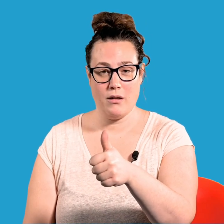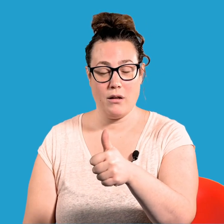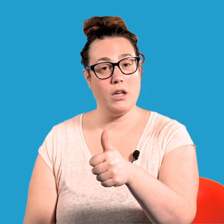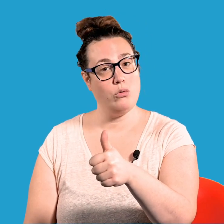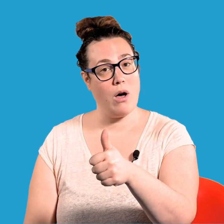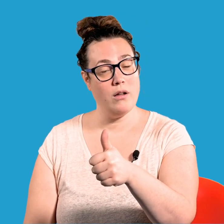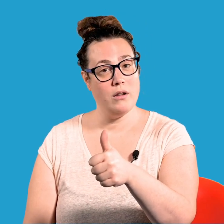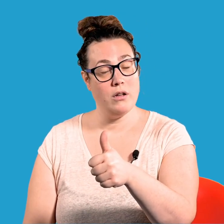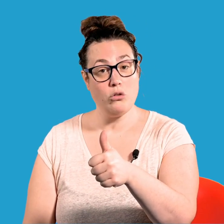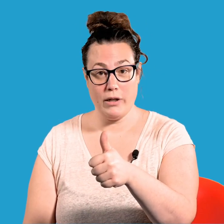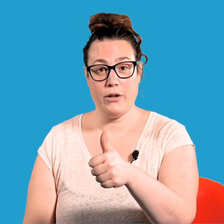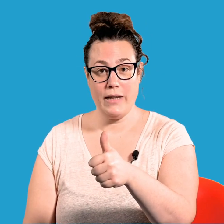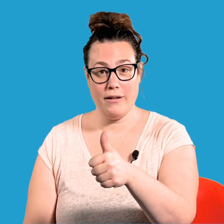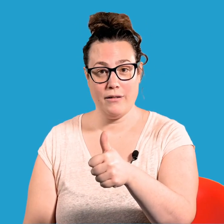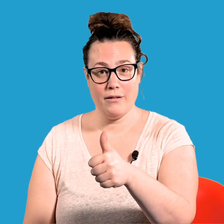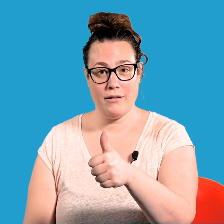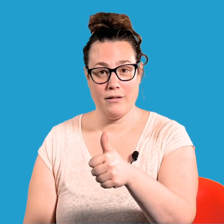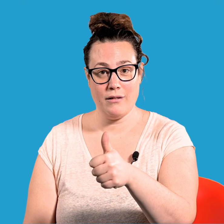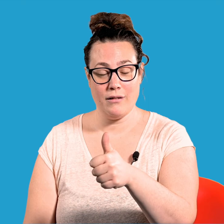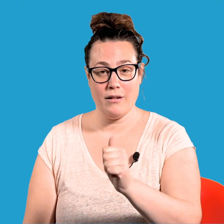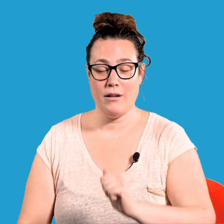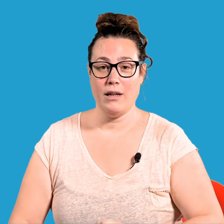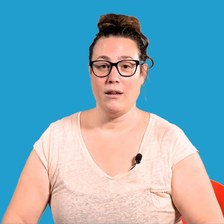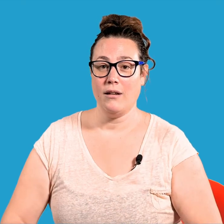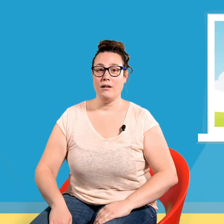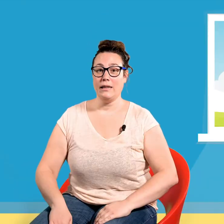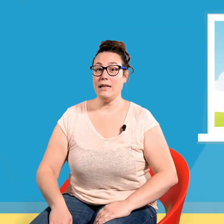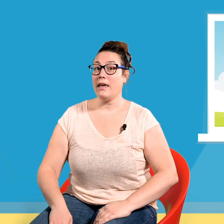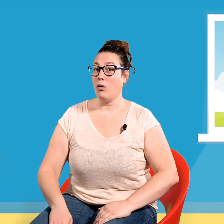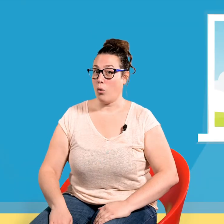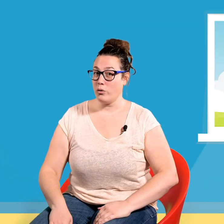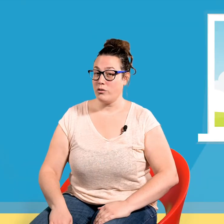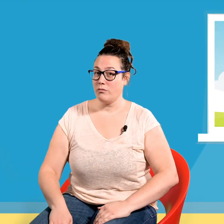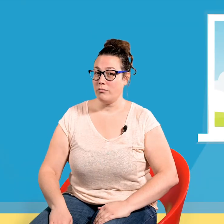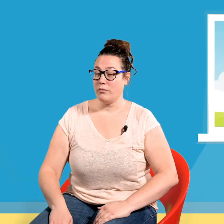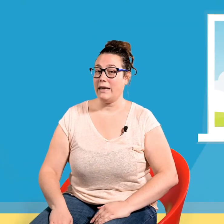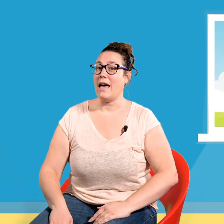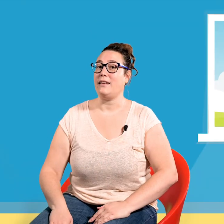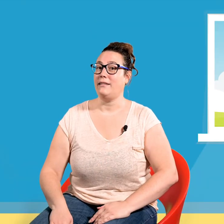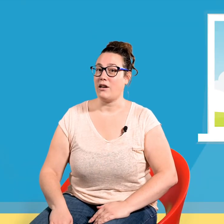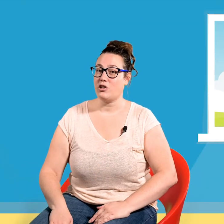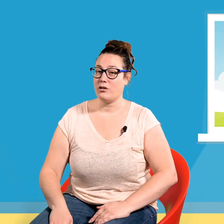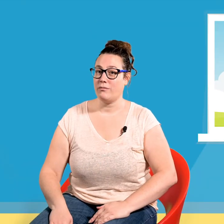et toi, tu les connais ? Qui est grosse et a des tâches ?